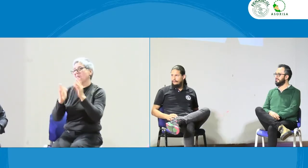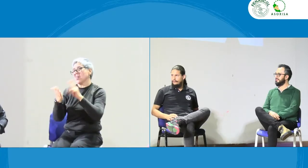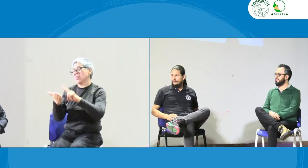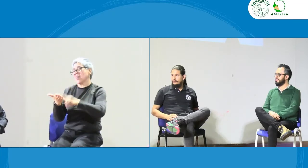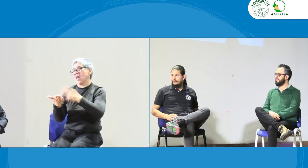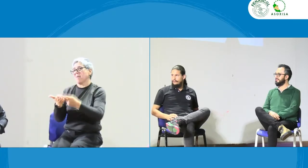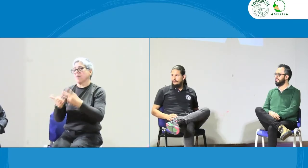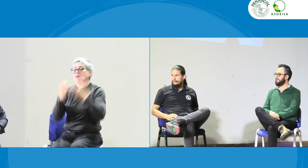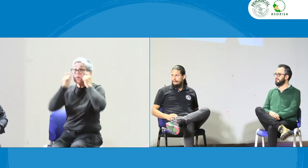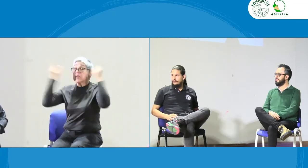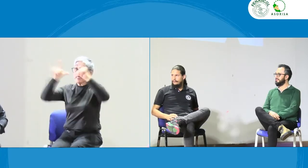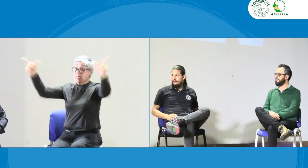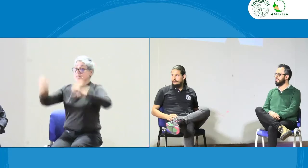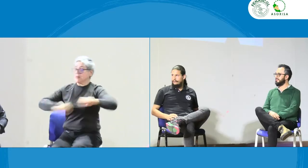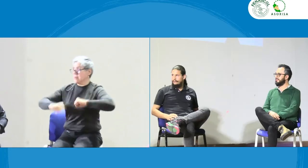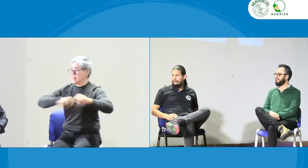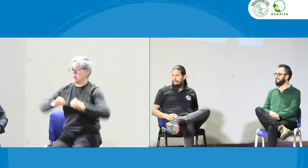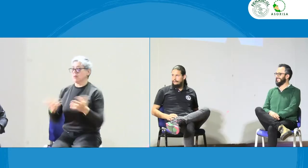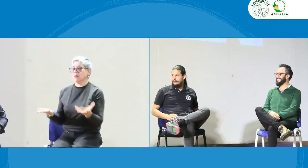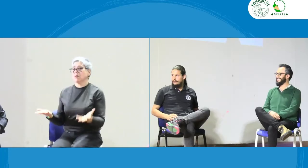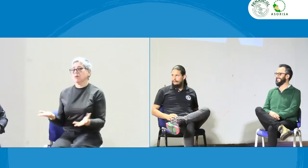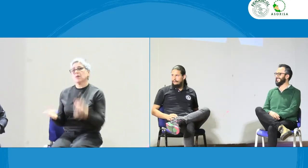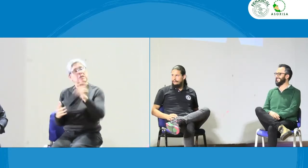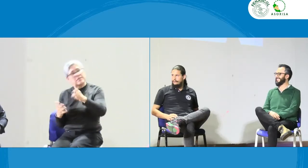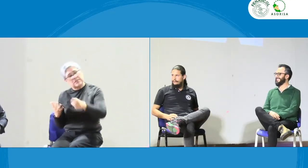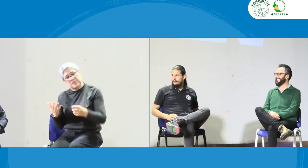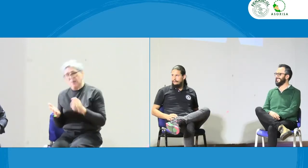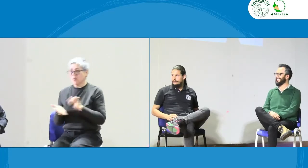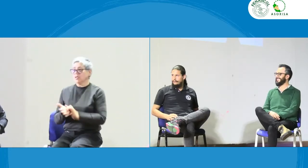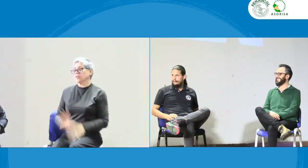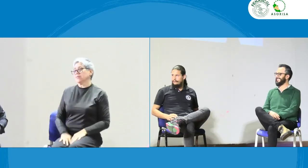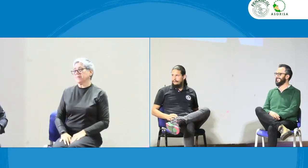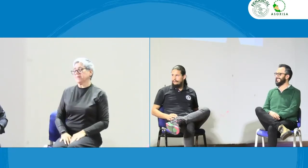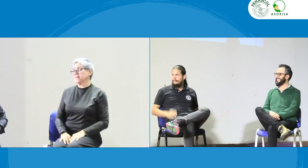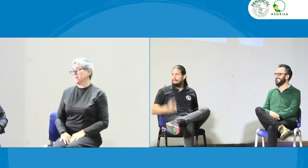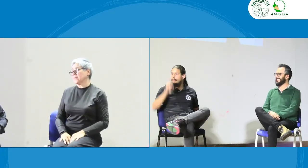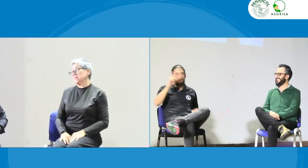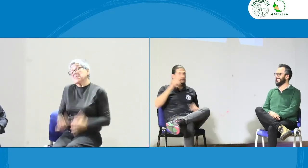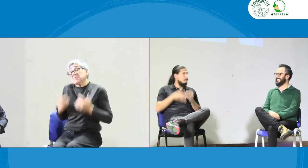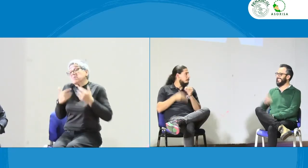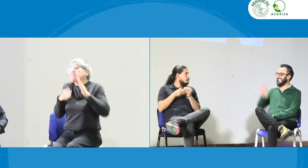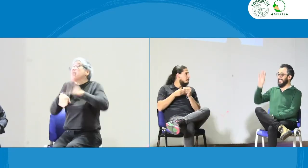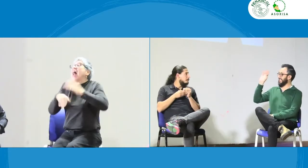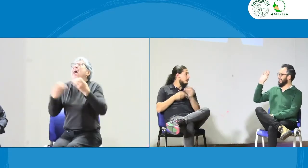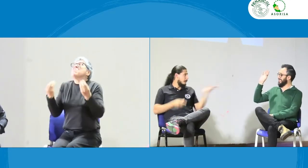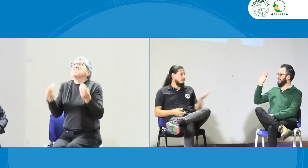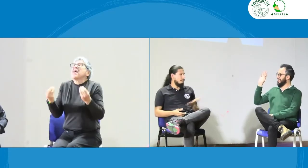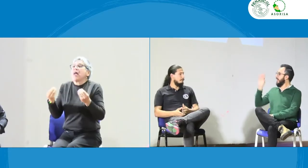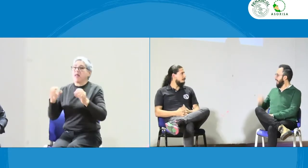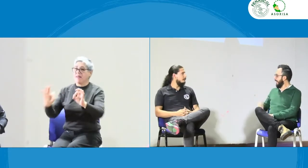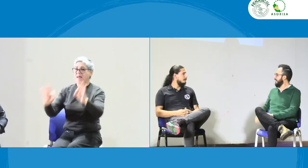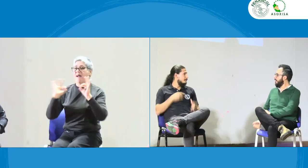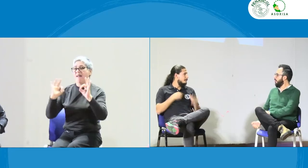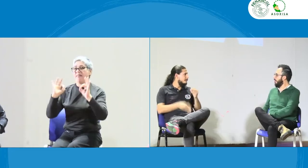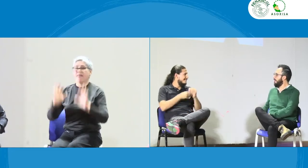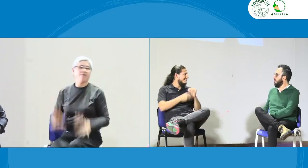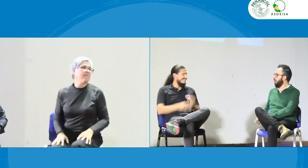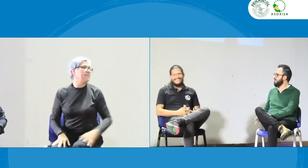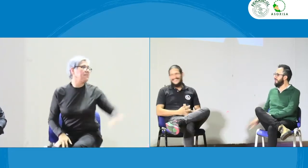estos conceptos. Y además, que los intérpretes despierten, que empiecen a gestionar estos conocimientos. ¿Para qué? Para abarcer